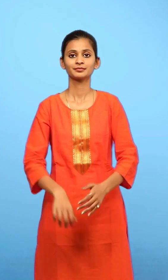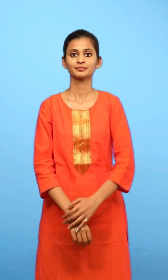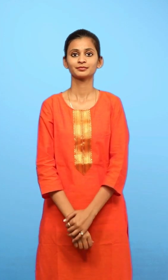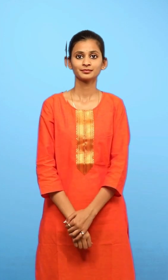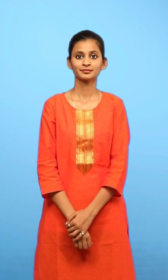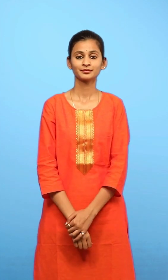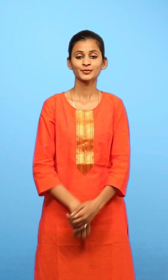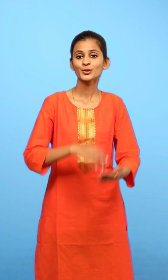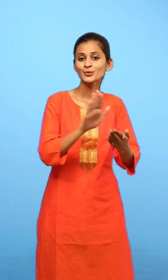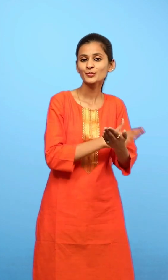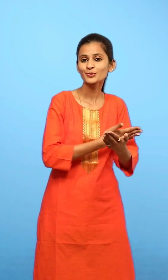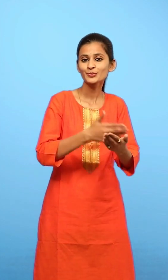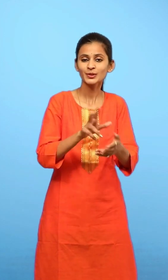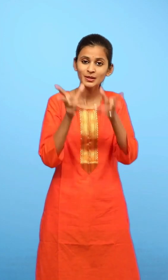तो आईए सुनते हैं कविता